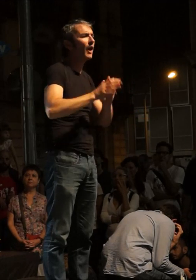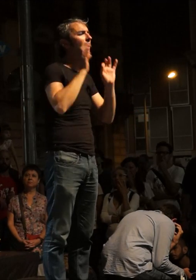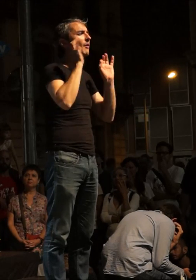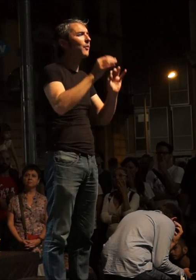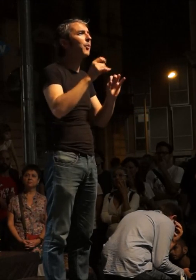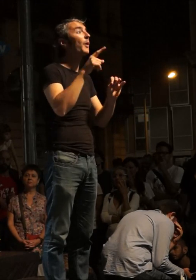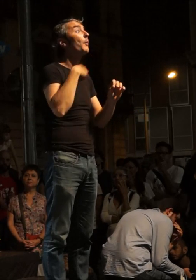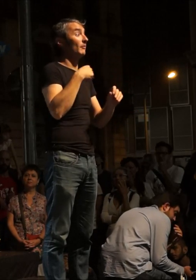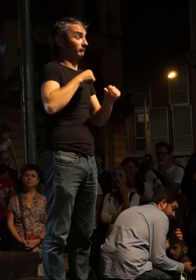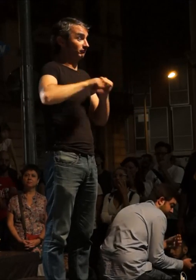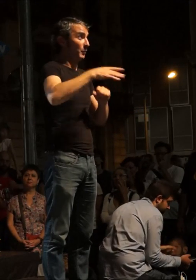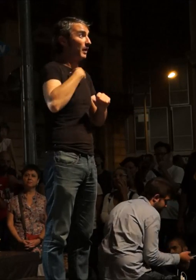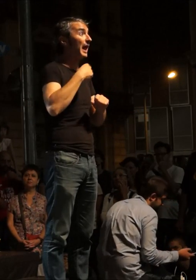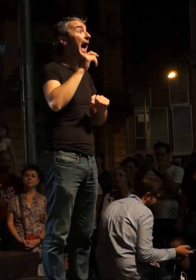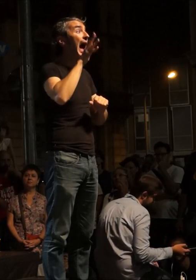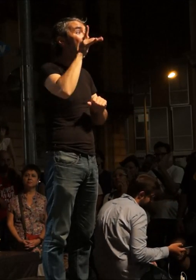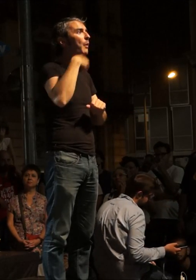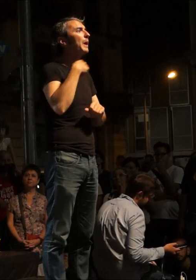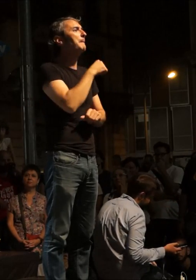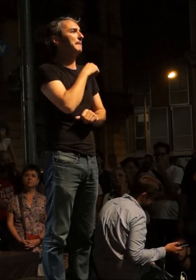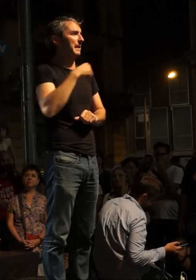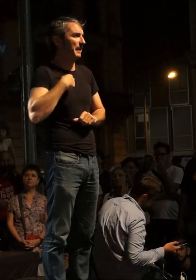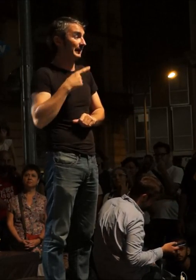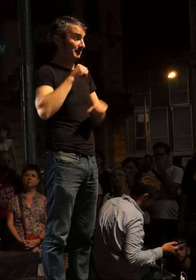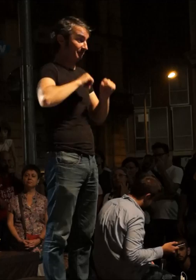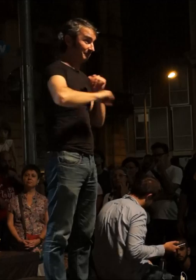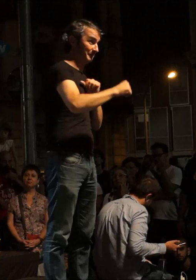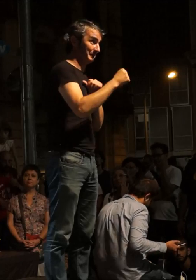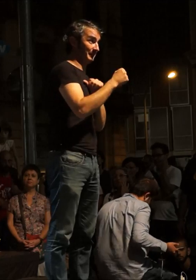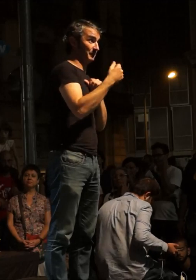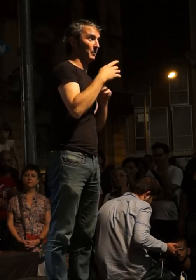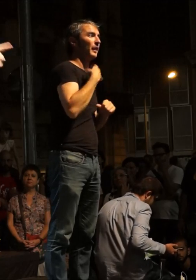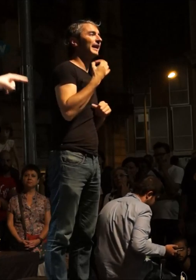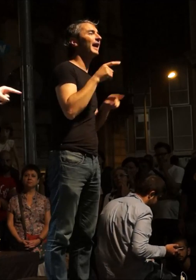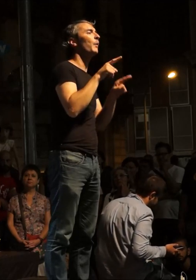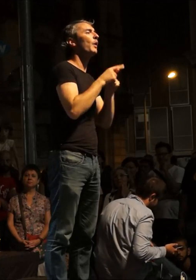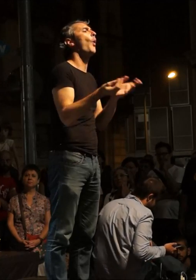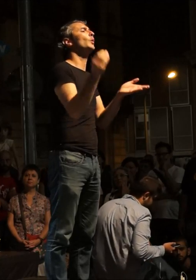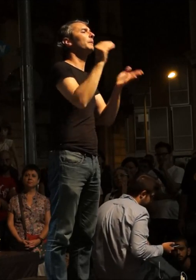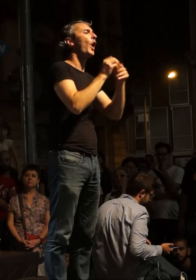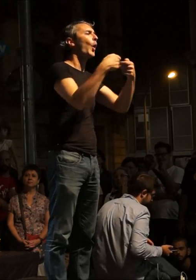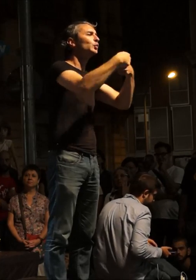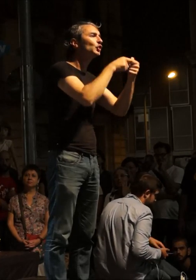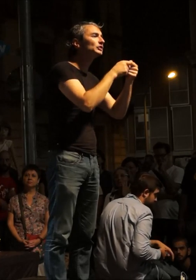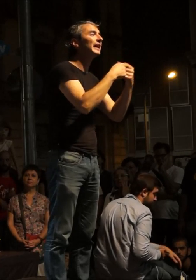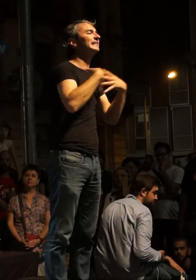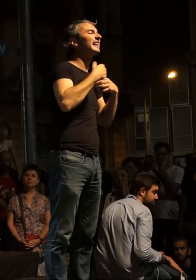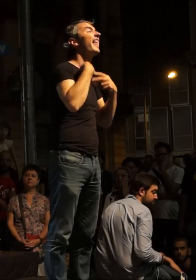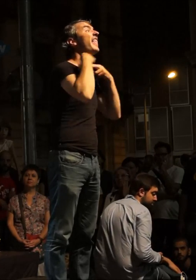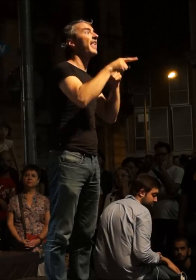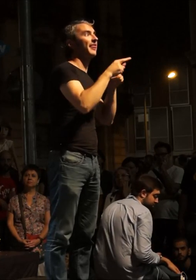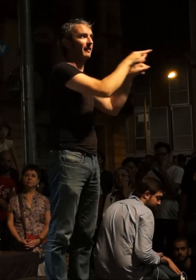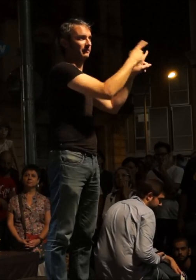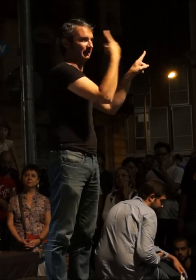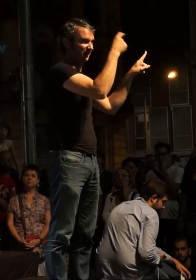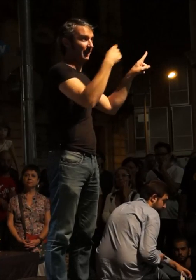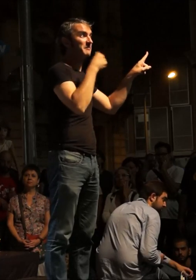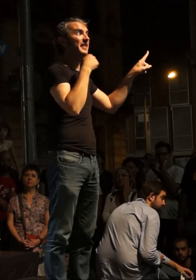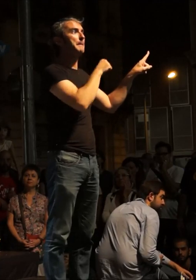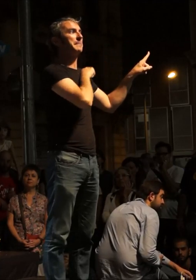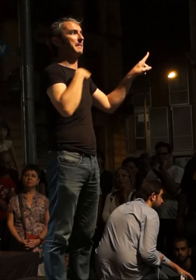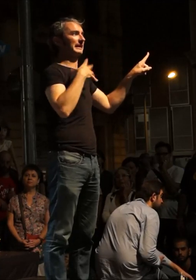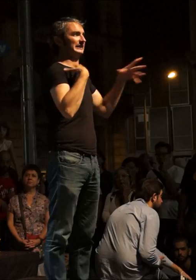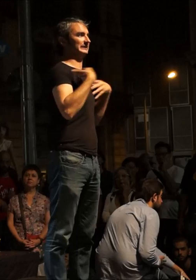de l'aigua. Passi el que passi el dia 27, tenen preparat per a sortir de nou el Consorci Sanitari de Lleida, que privatitza la sanitat.